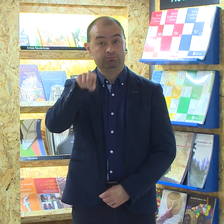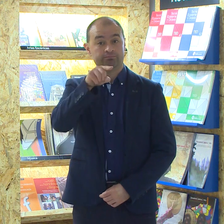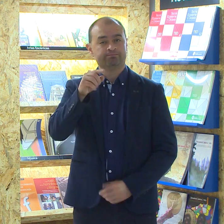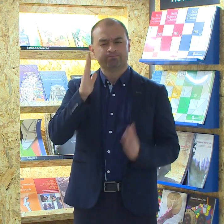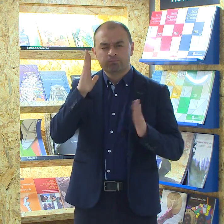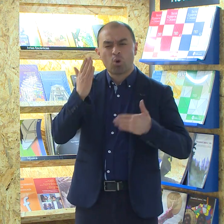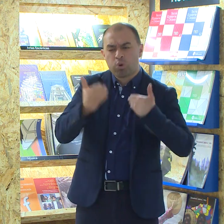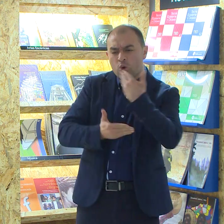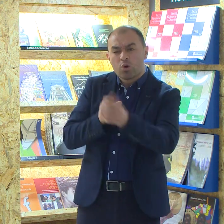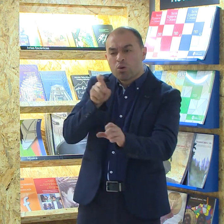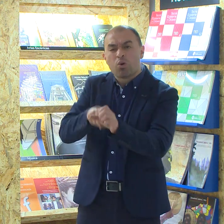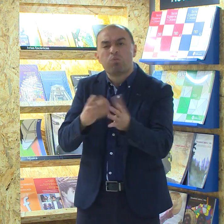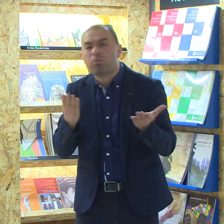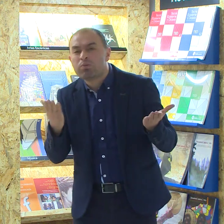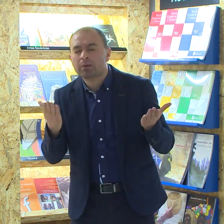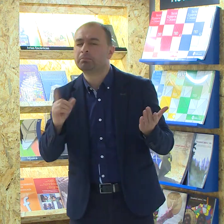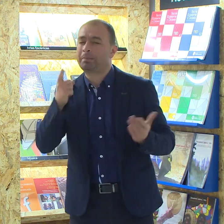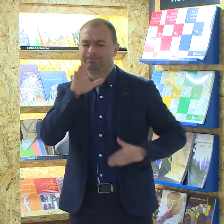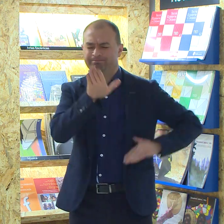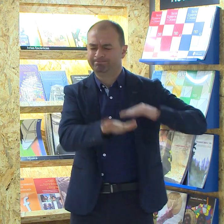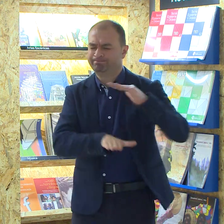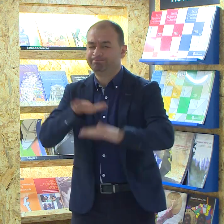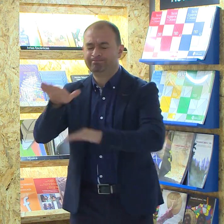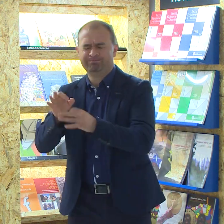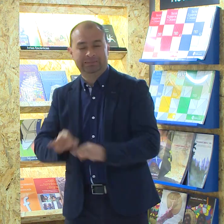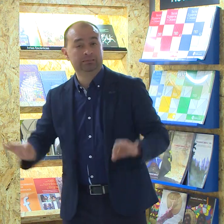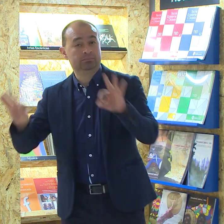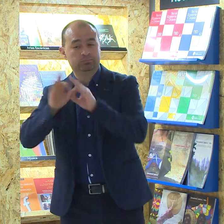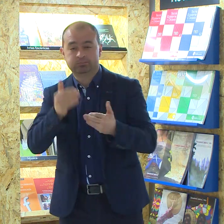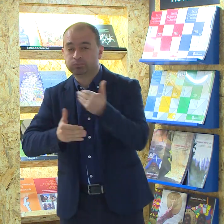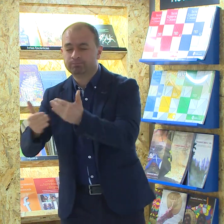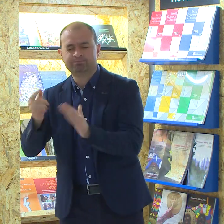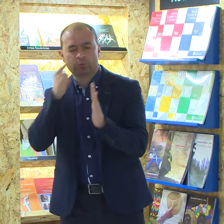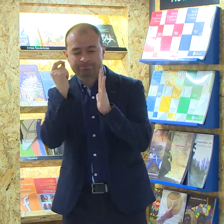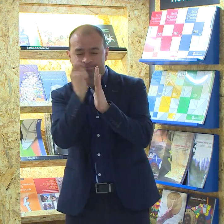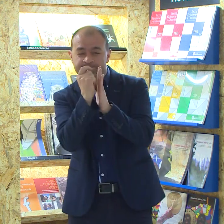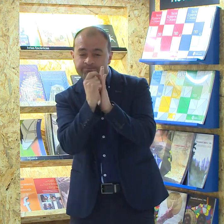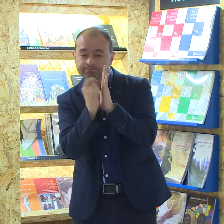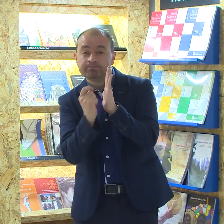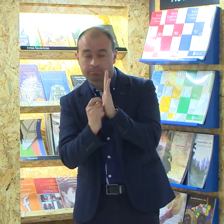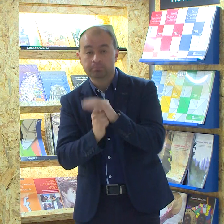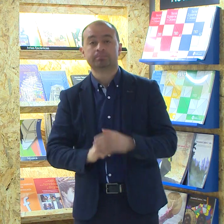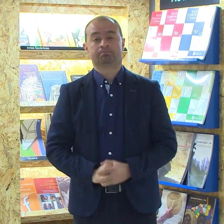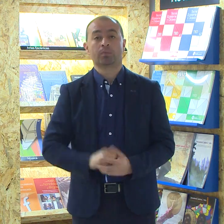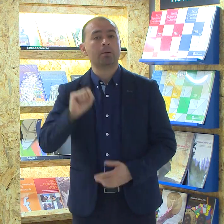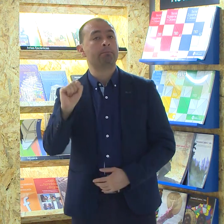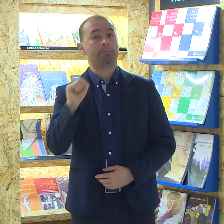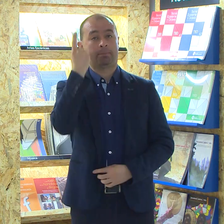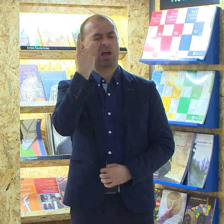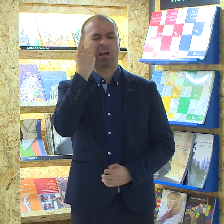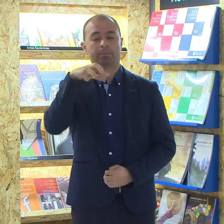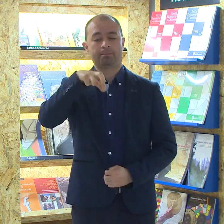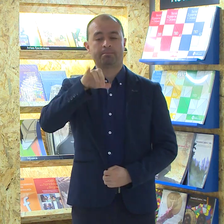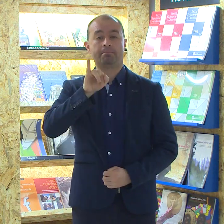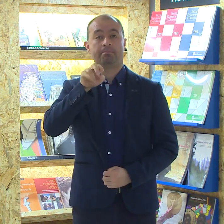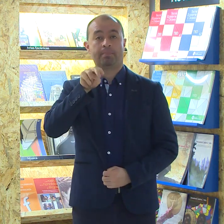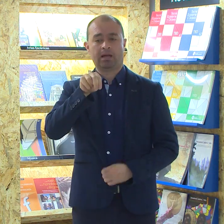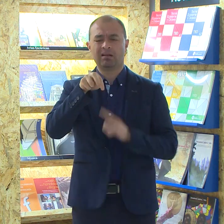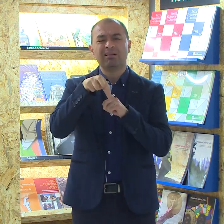Si estás interesado en conocer el proceso de inscripción, recuerda que debes tener en cuenta los siguientes pasos. Primero, el